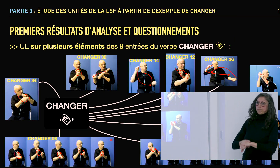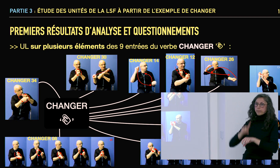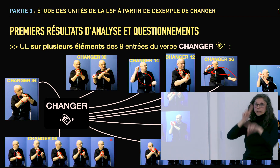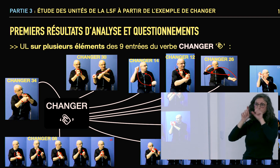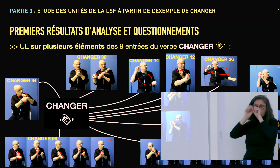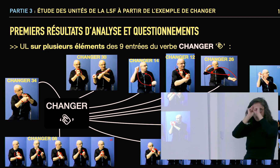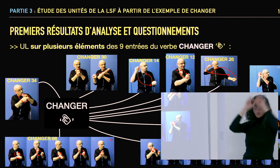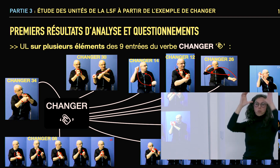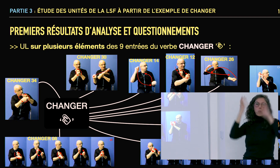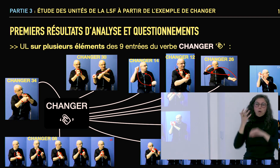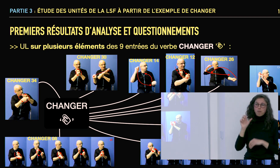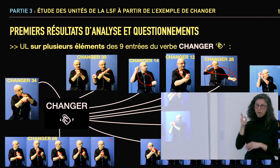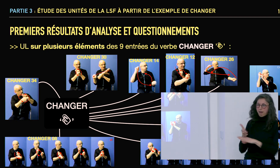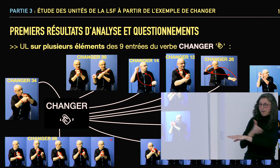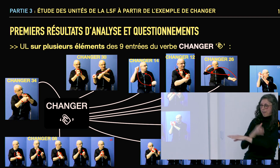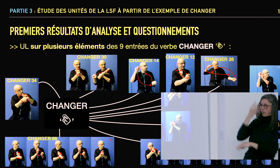La troisième étape